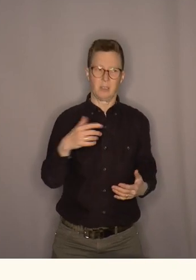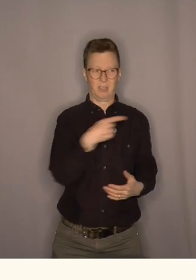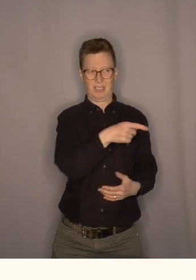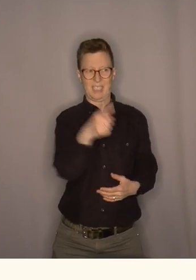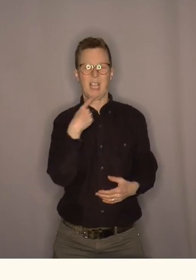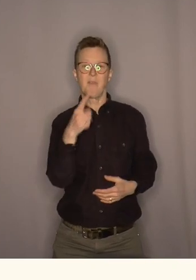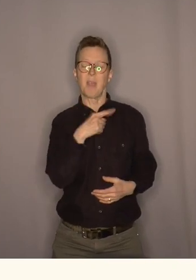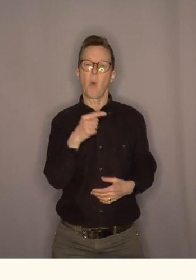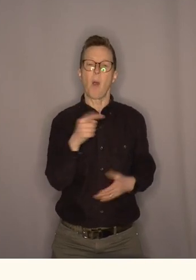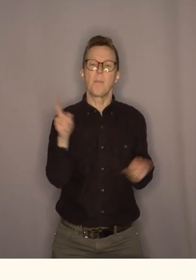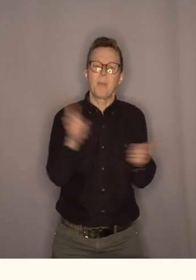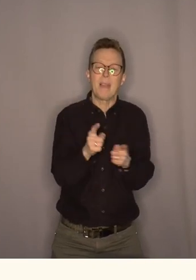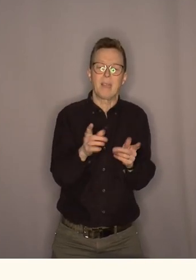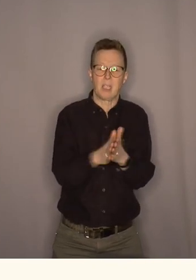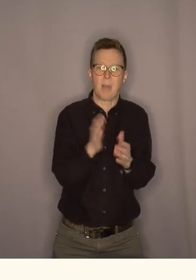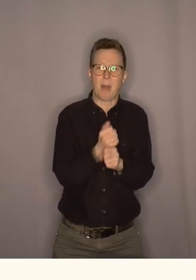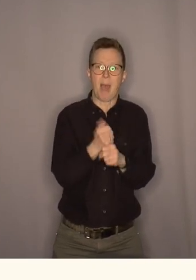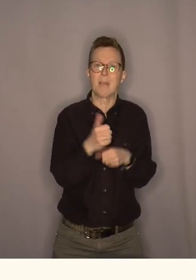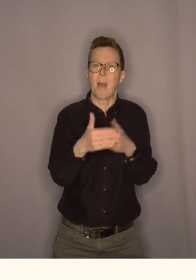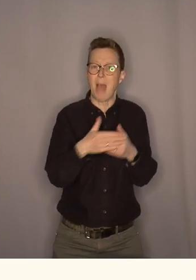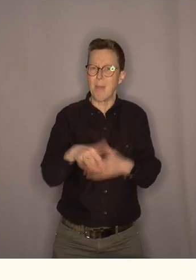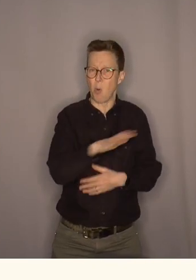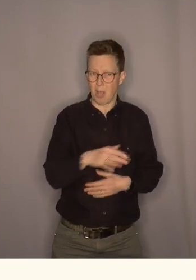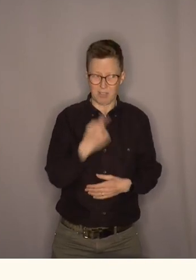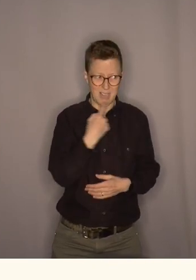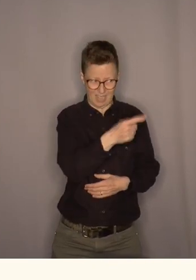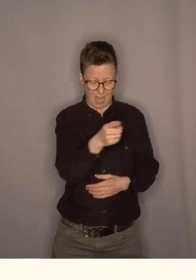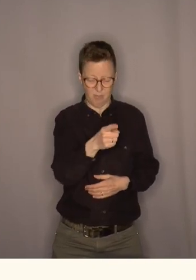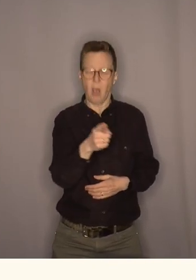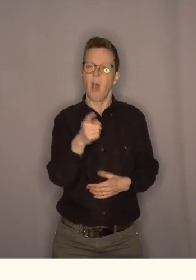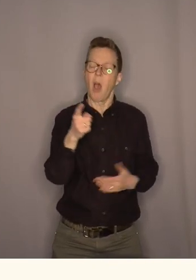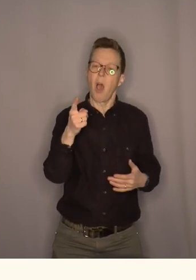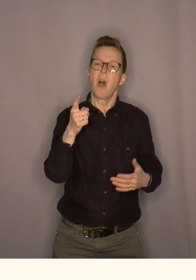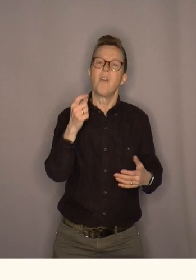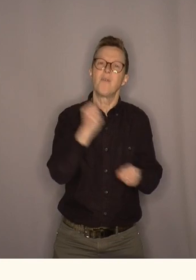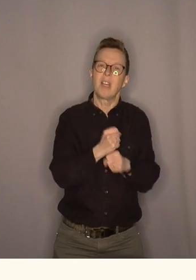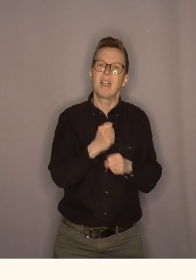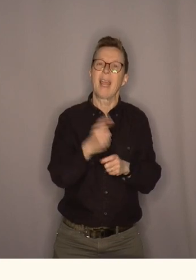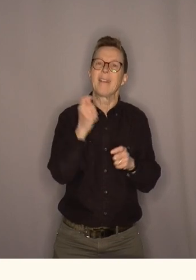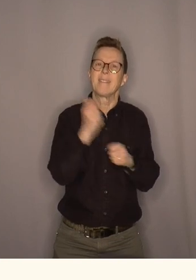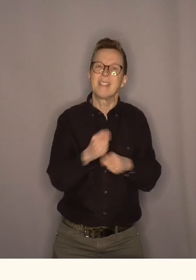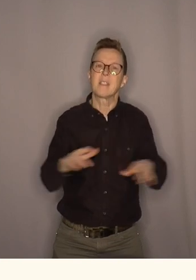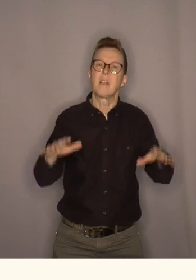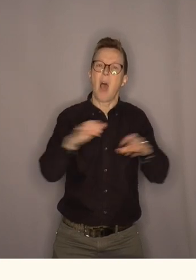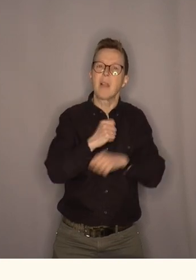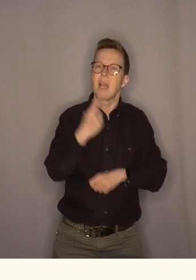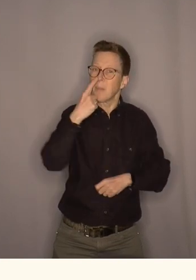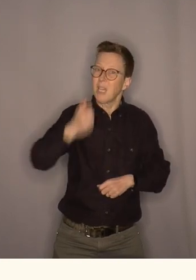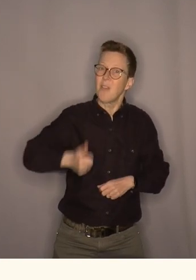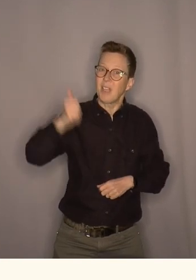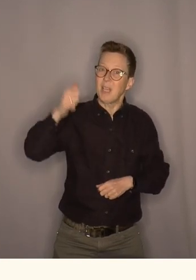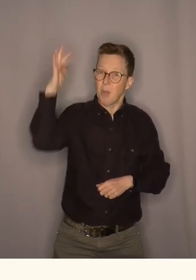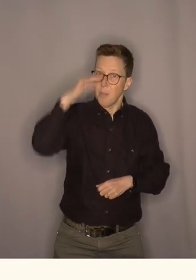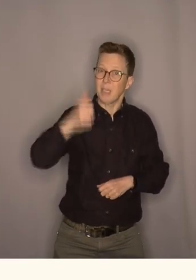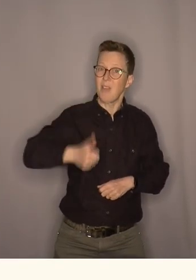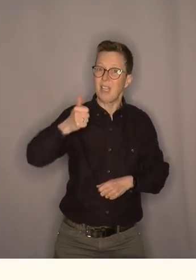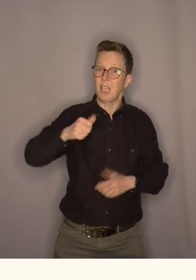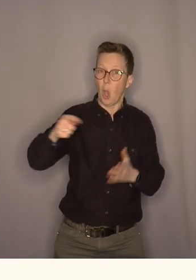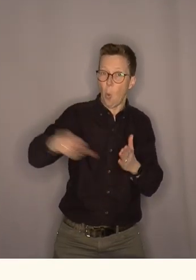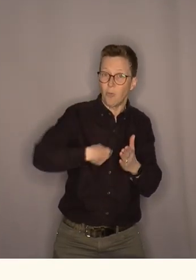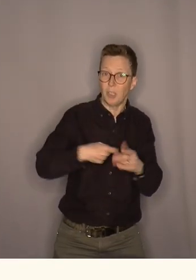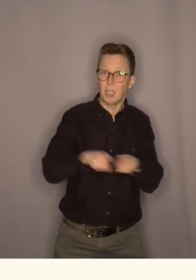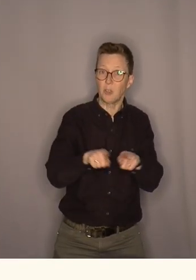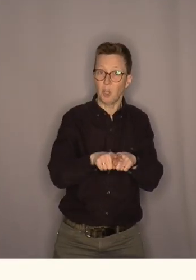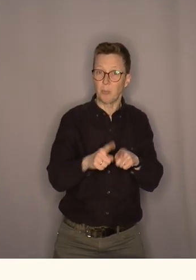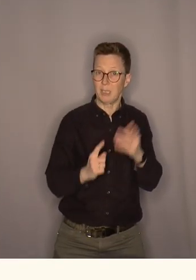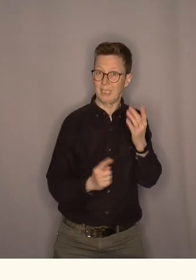mindre med våre aller nærmeste nabolom. For det er sånn at nesten alle de viktigste problemene og de viktigste utfordrende som